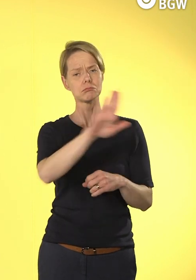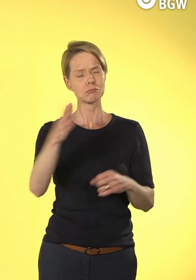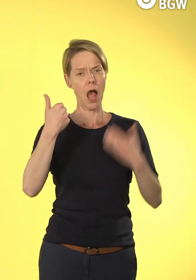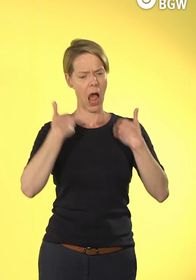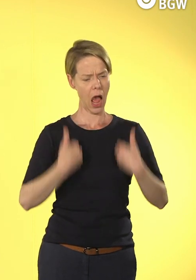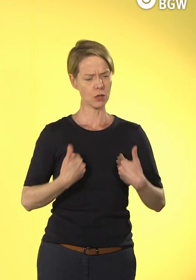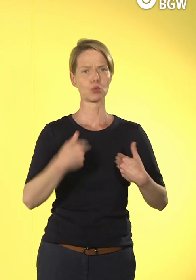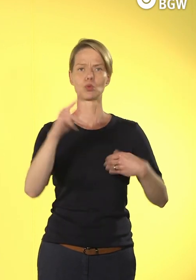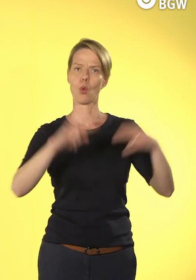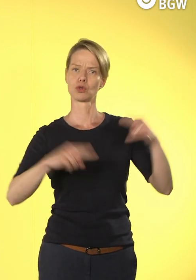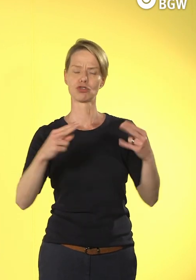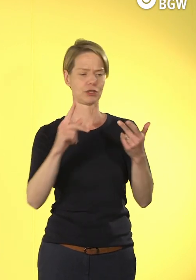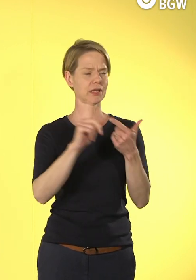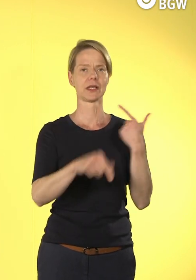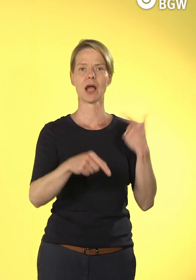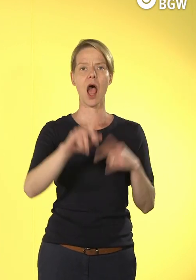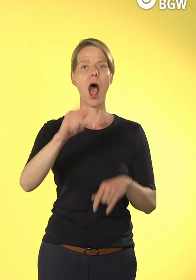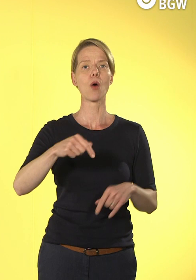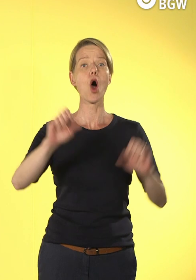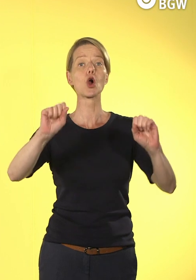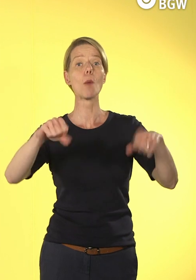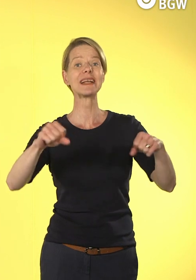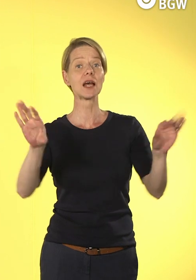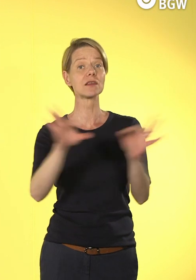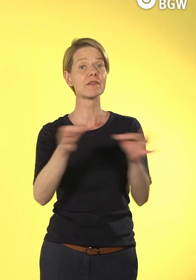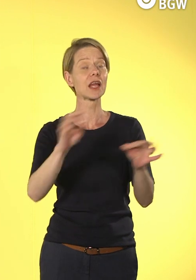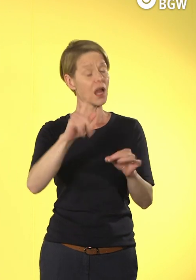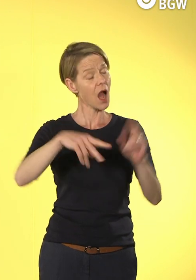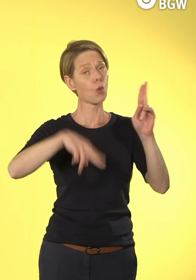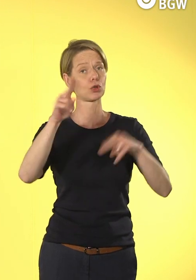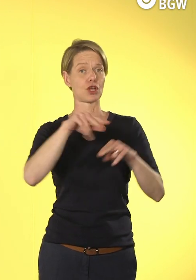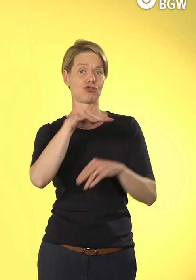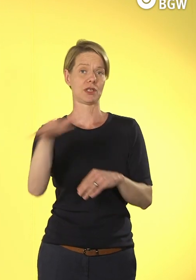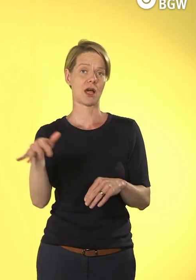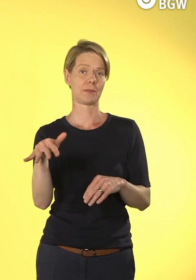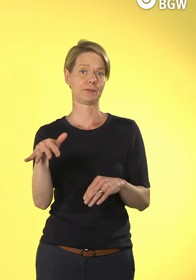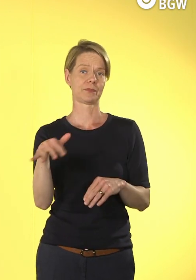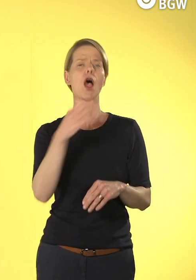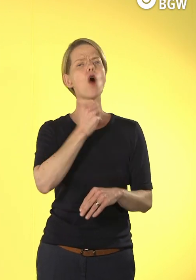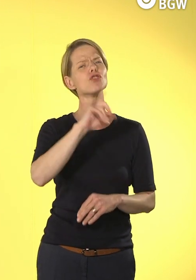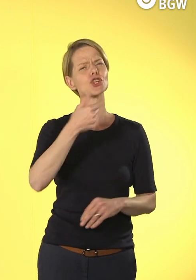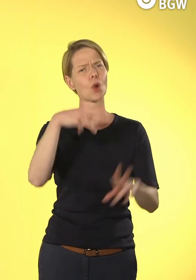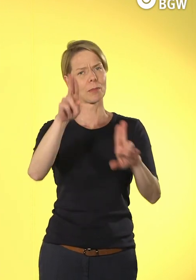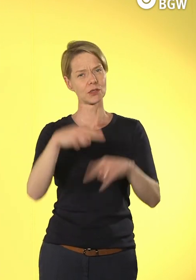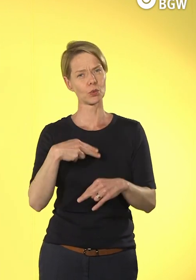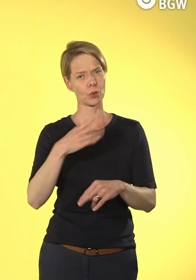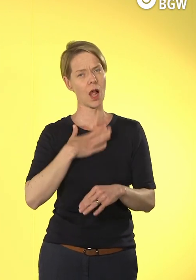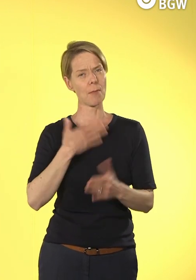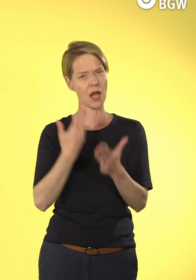Ich glaube, also ich bleibe nochmal bei dem Beispiel, wenn Sie einverstanden sind, mit den Hauswirtschaftsausbilderinnen.